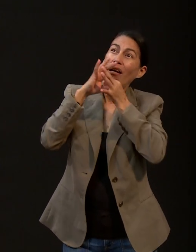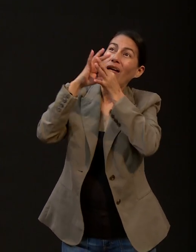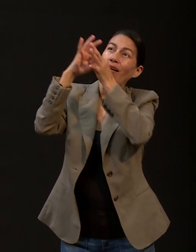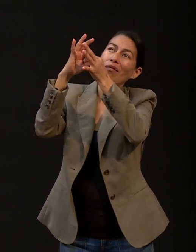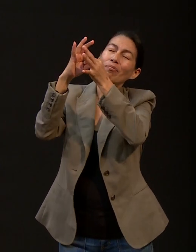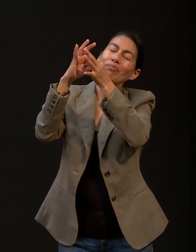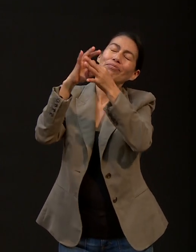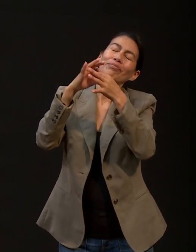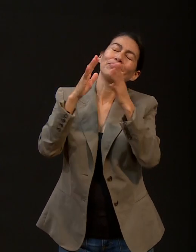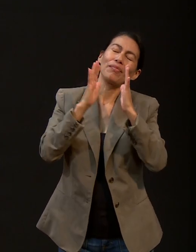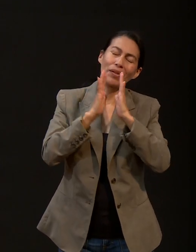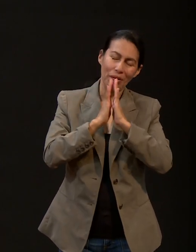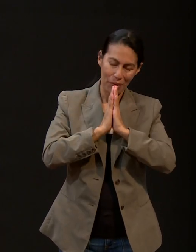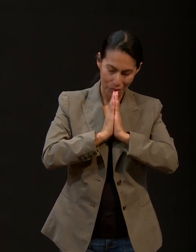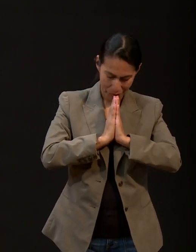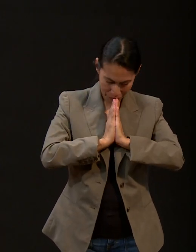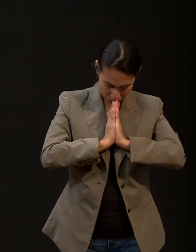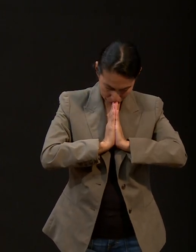en Cristo Jesús. Amén. Amén.